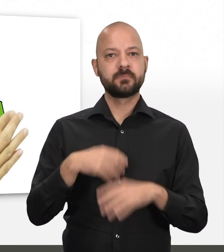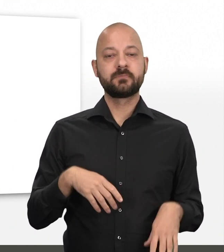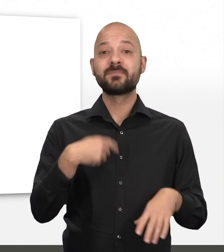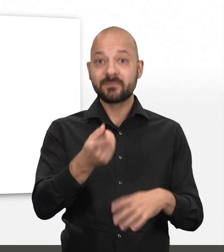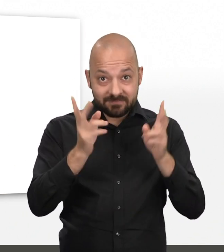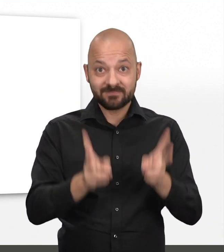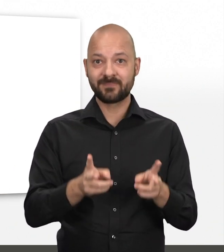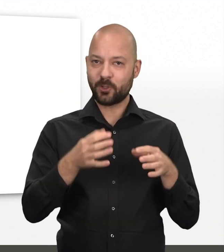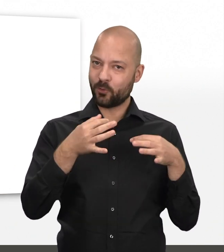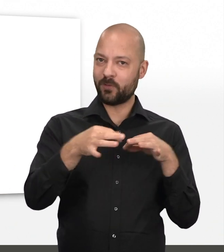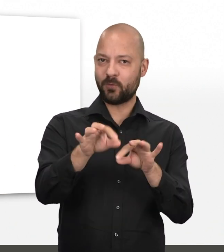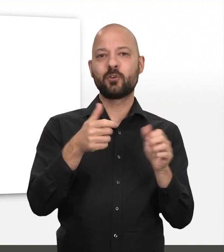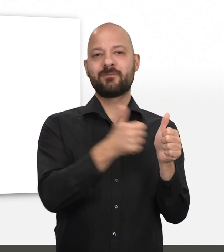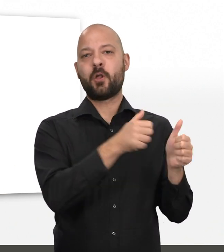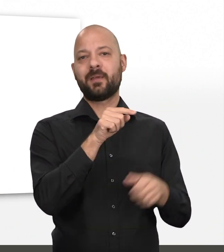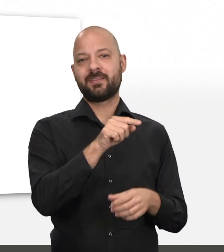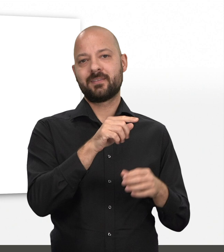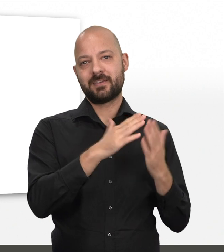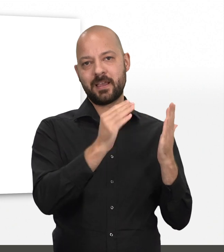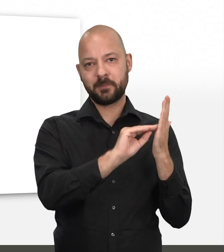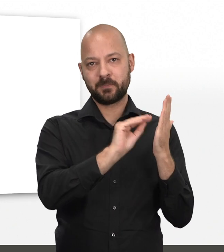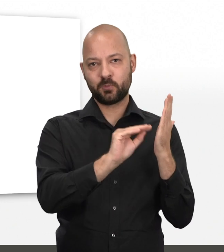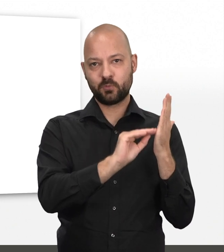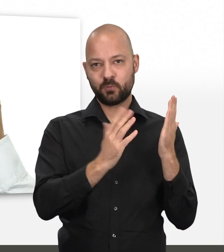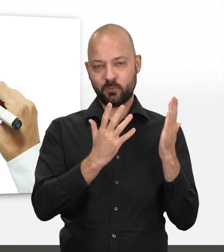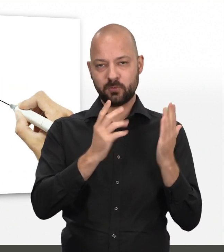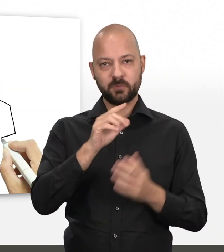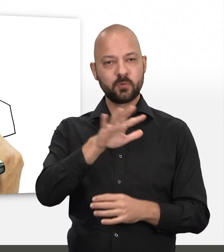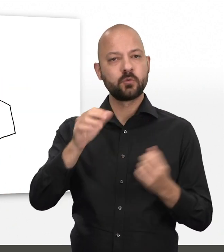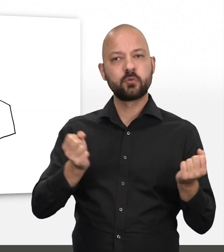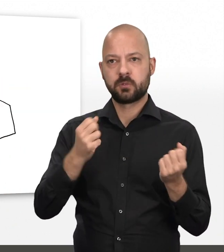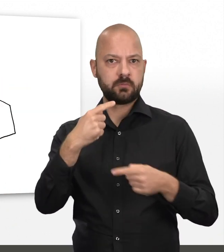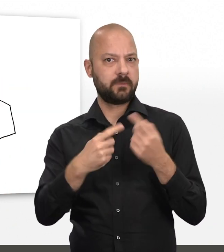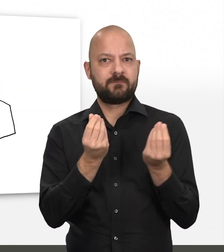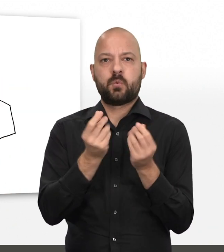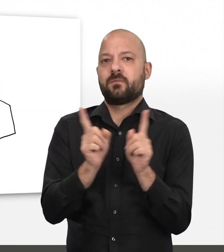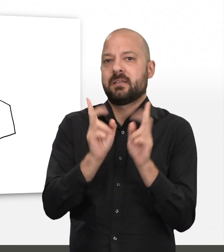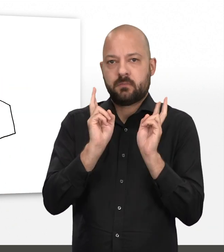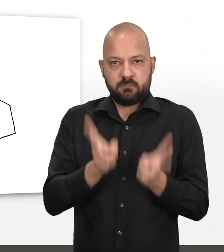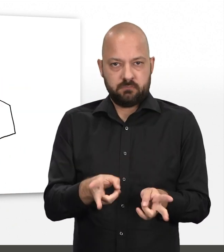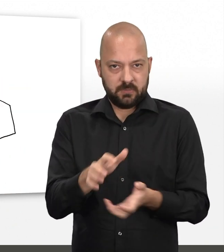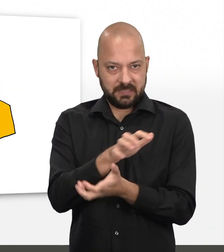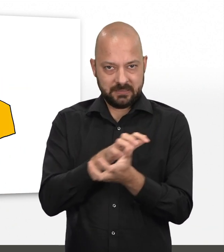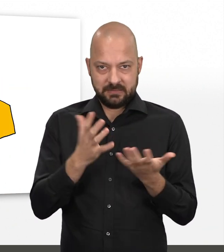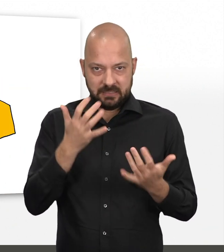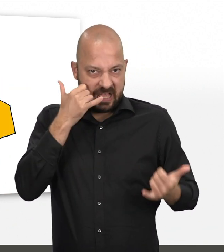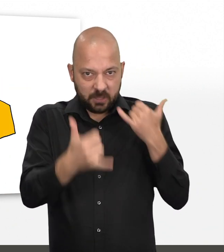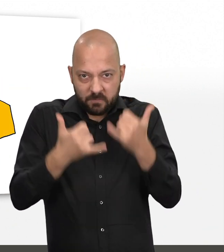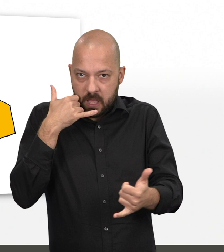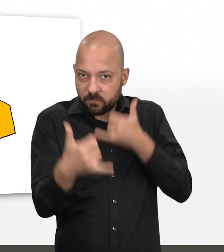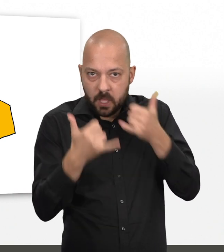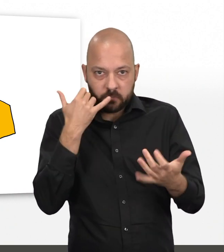Dann kommt die Durchführung. Über das Drehbuch wird die Übung gesteuert. Es erzeugt bei den Übenden den Eindruck einer echten Krise.